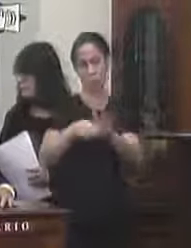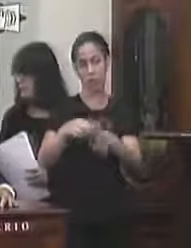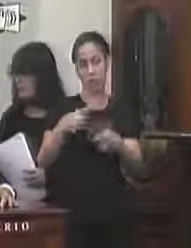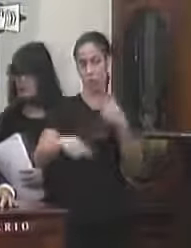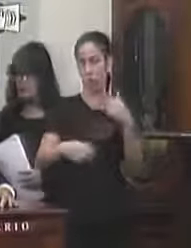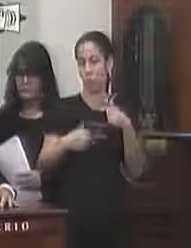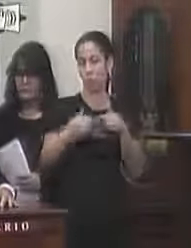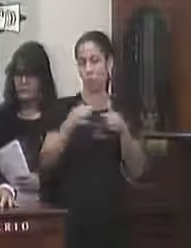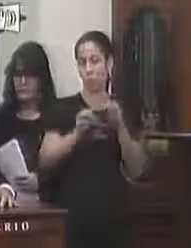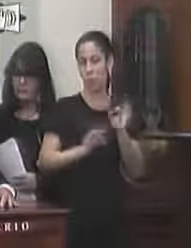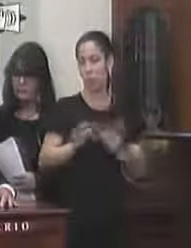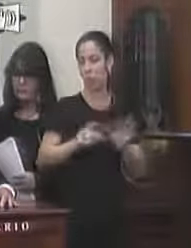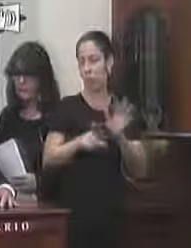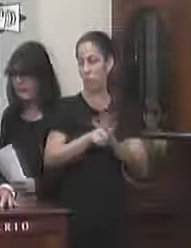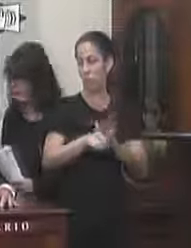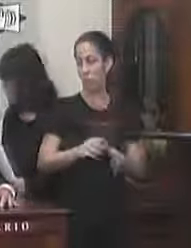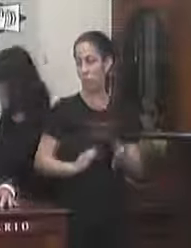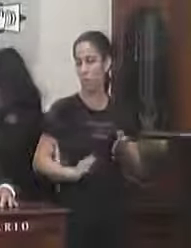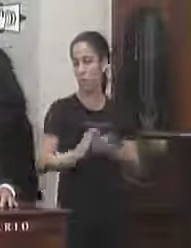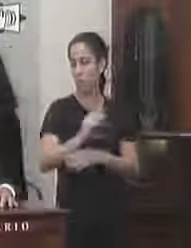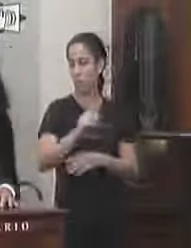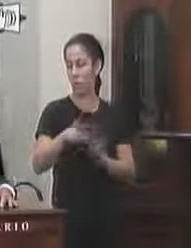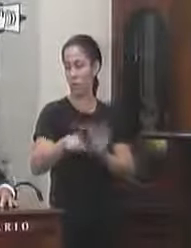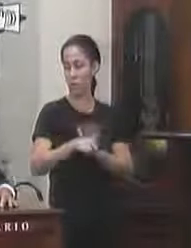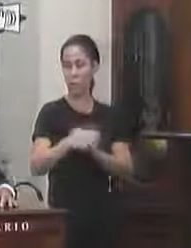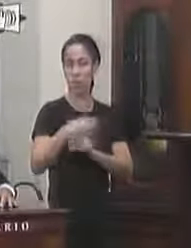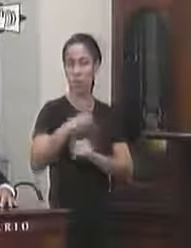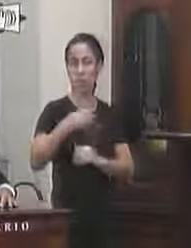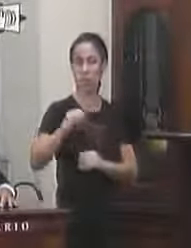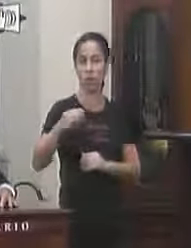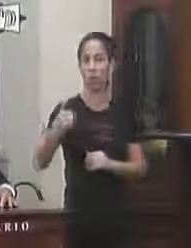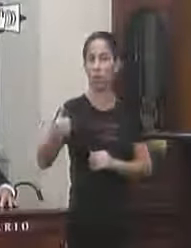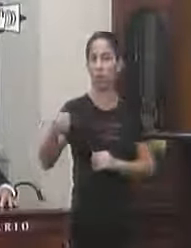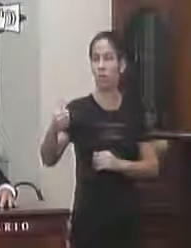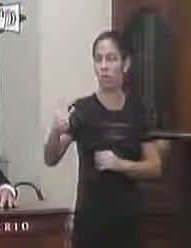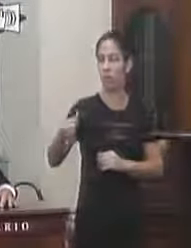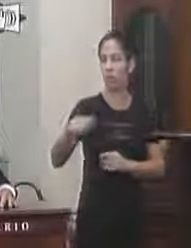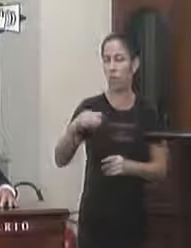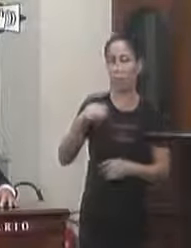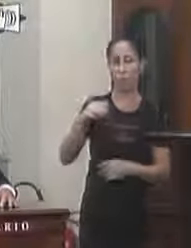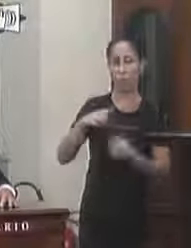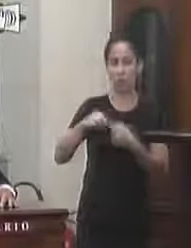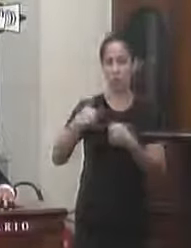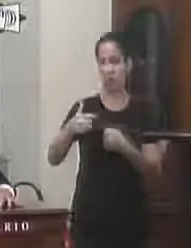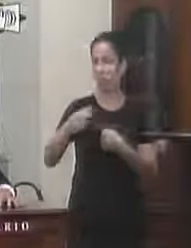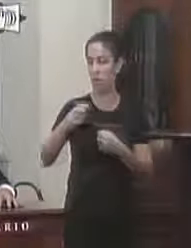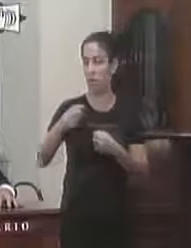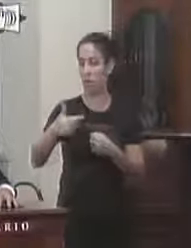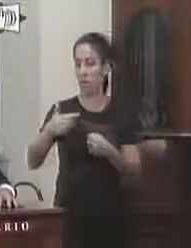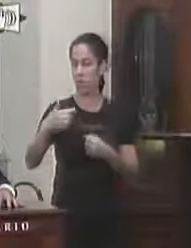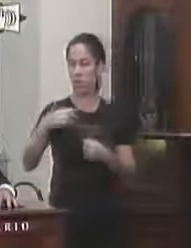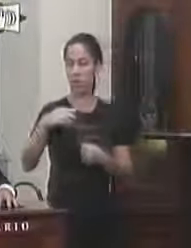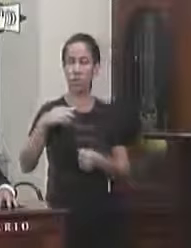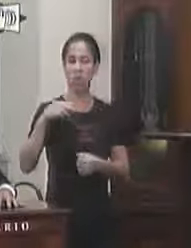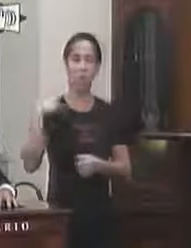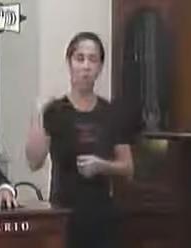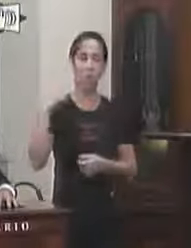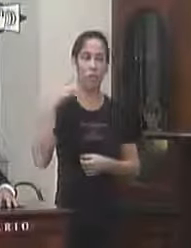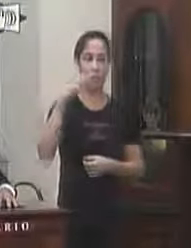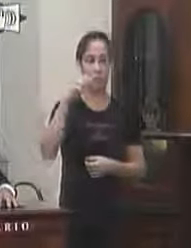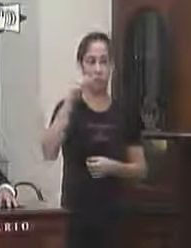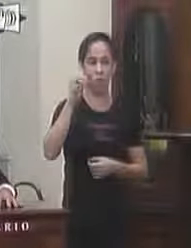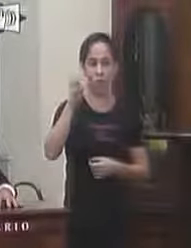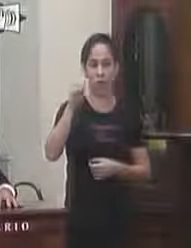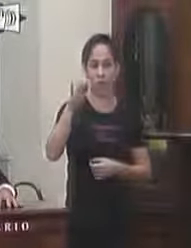ao projeto de lei no qual foi aprovado na lei 3.1.1.6 nos artigos 52 parágrafo 1 artigo 69